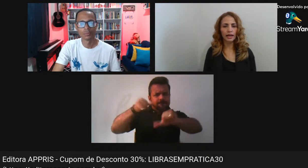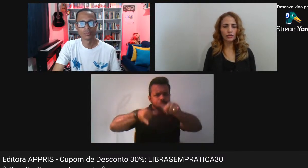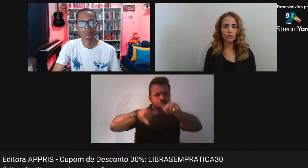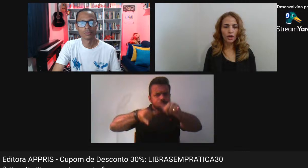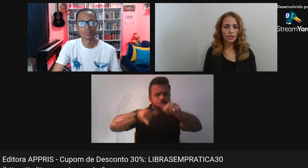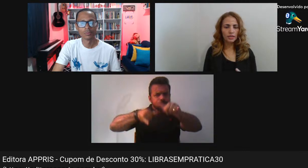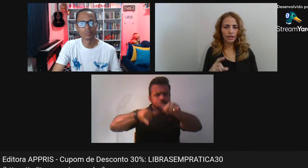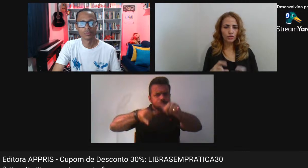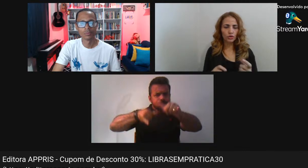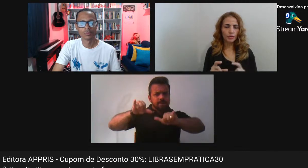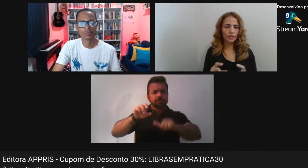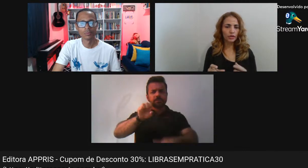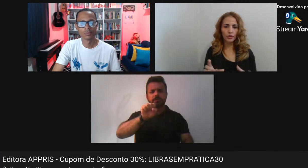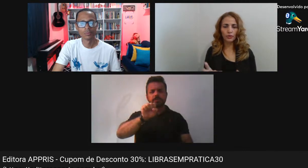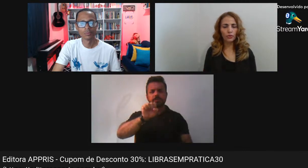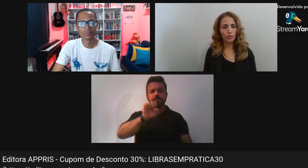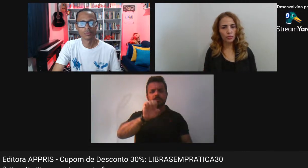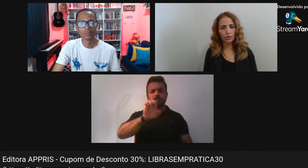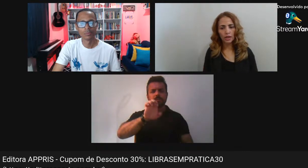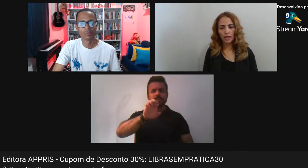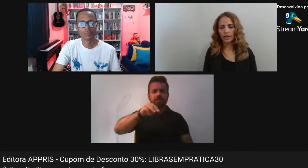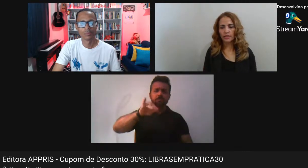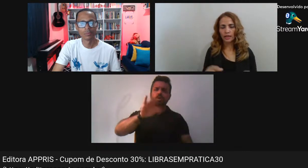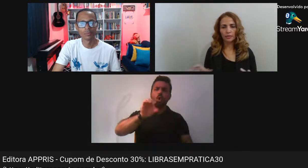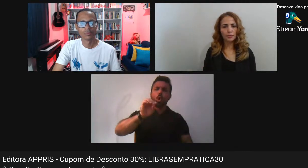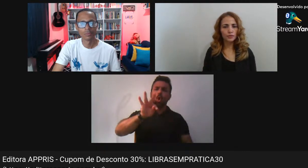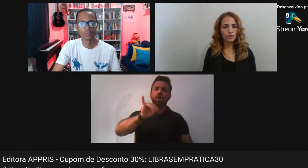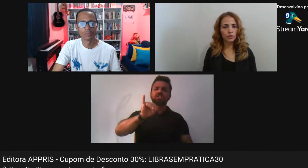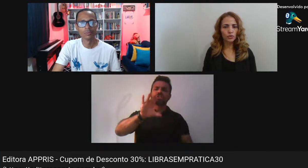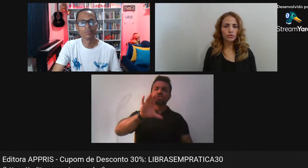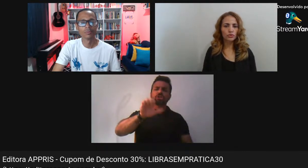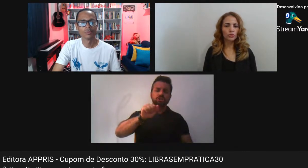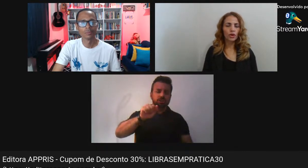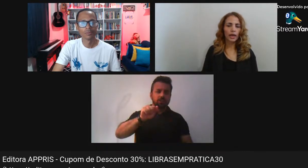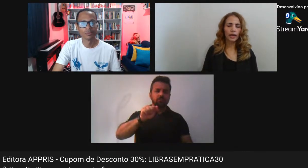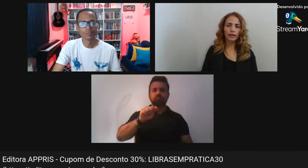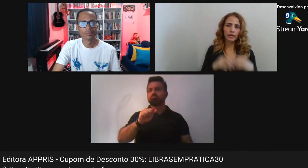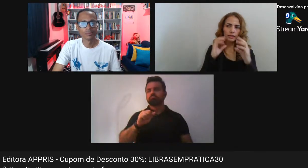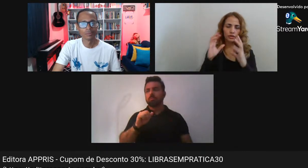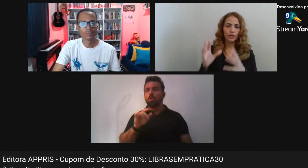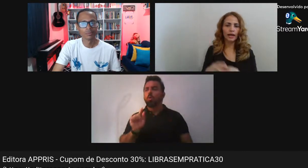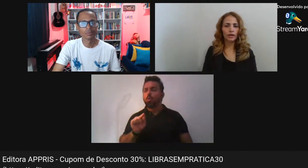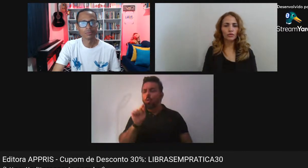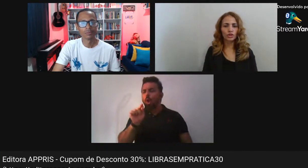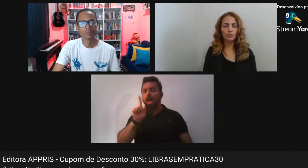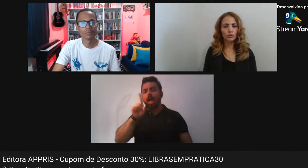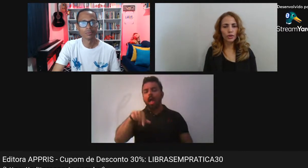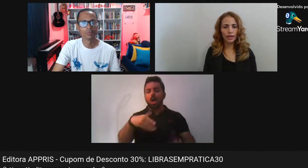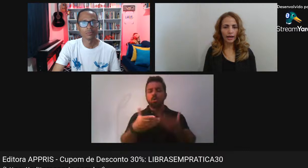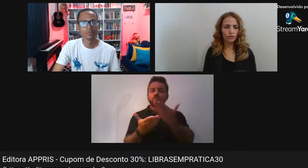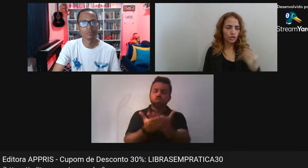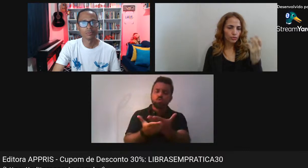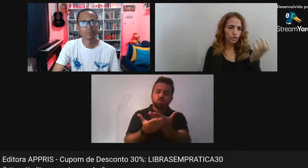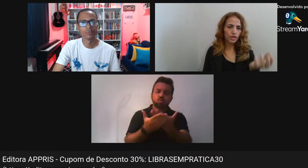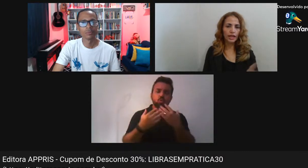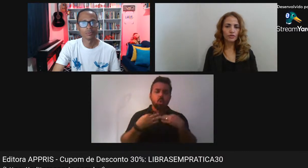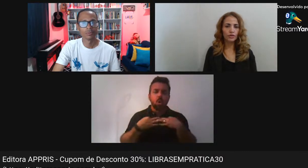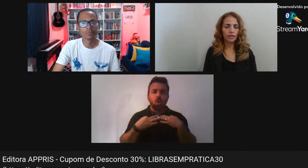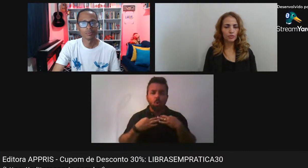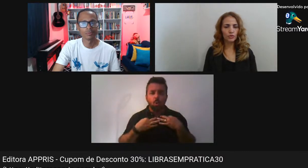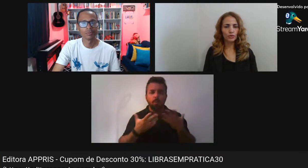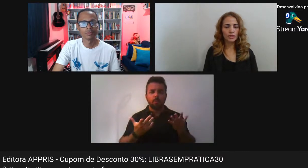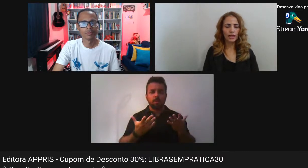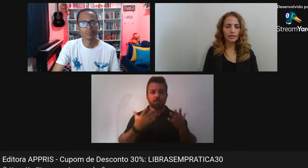retrato Se era de corpo inteiro Meio corpo Se era de busto O tipo do olhar O tipo de